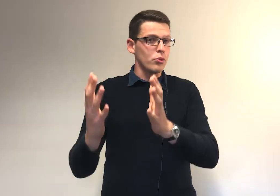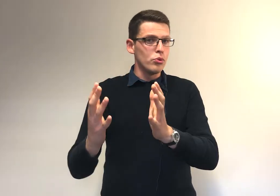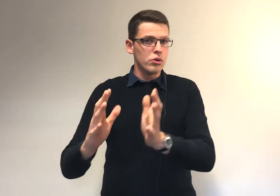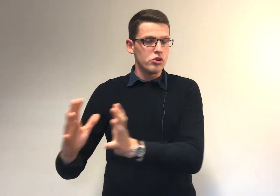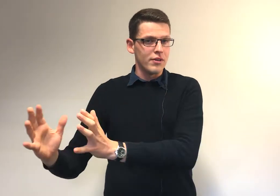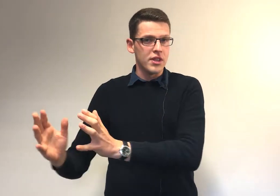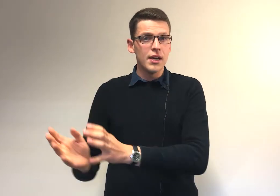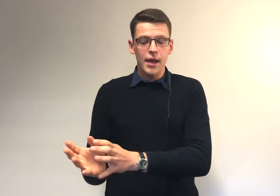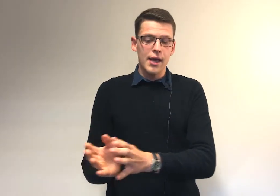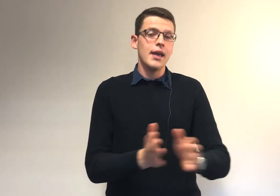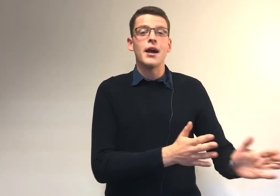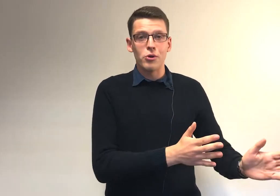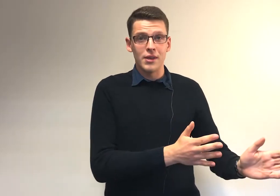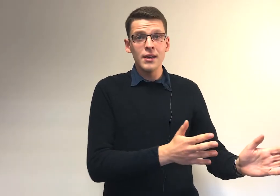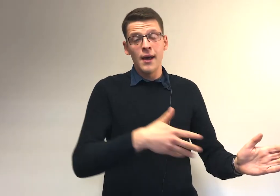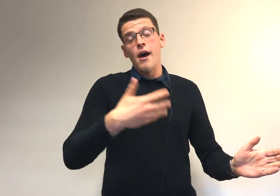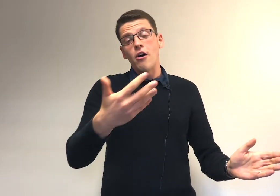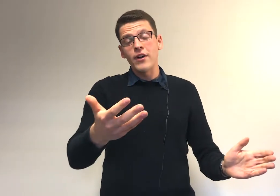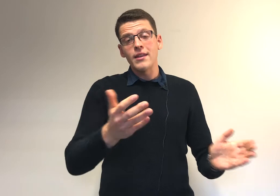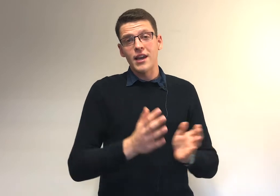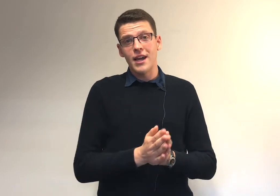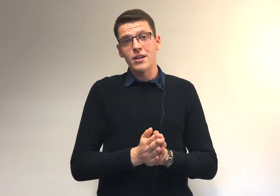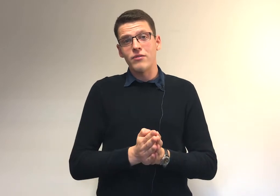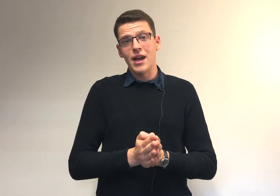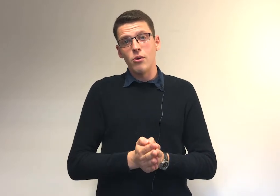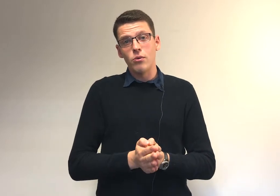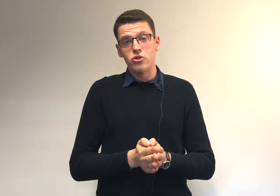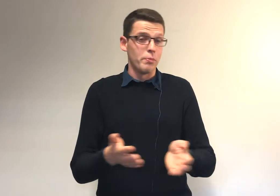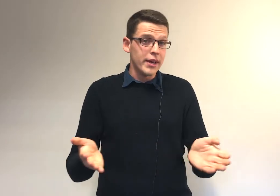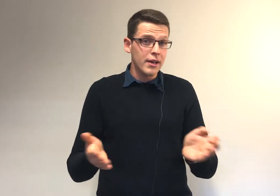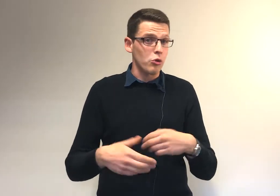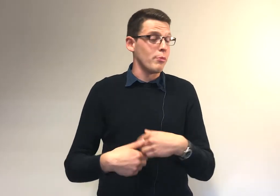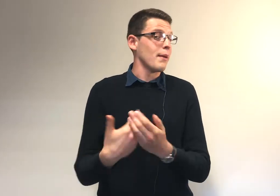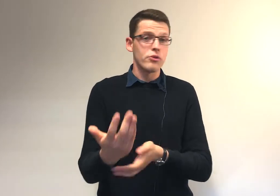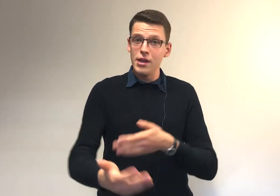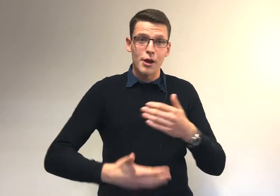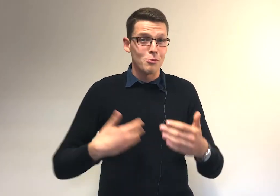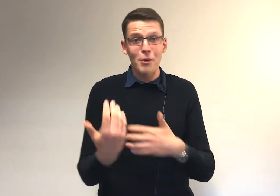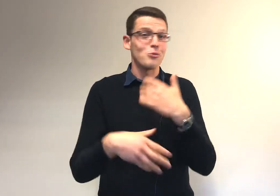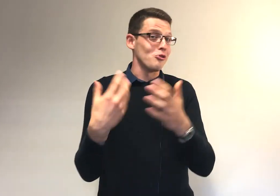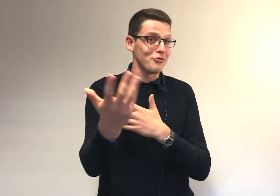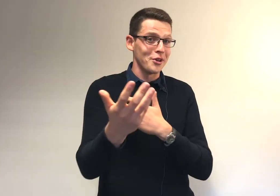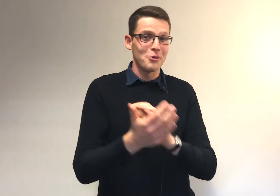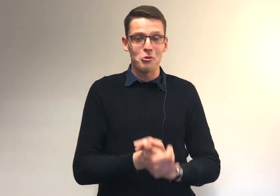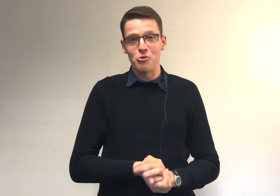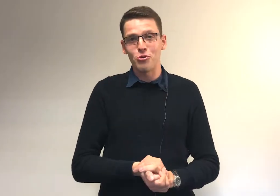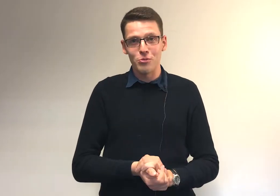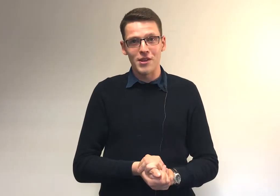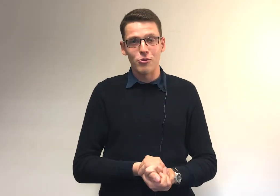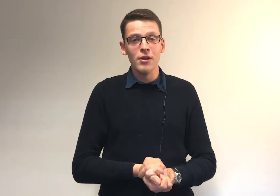cours, je vais y venir, et à côté. Enfin, certains doivent également jobber. Alors, ce n pas impossible, moi par exemple, je l'ai fait durant toutes mes études.